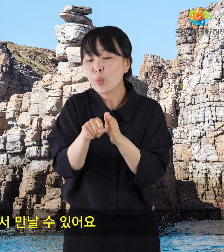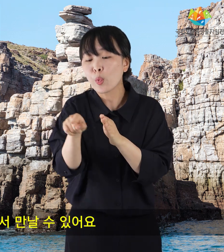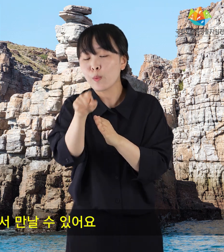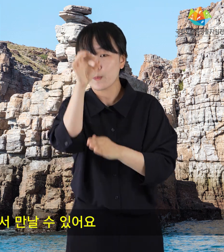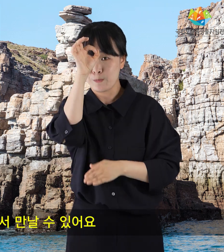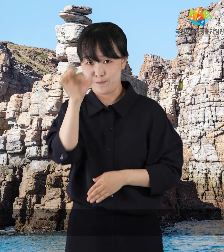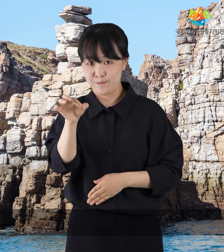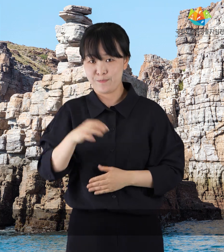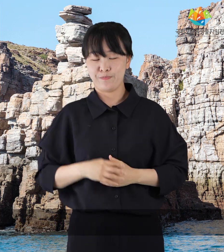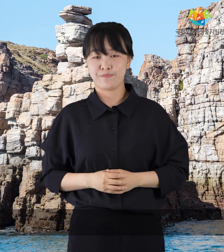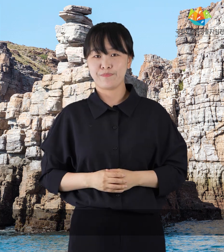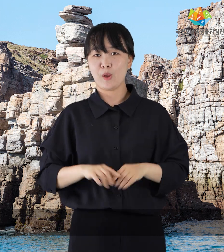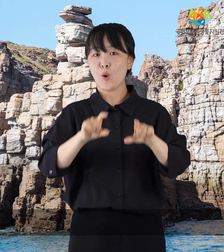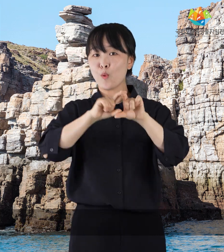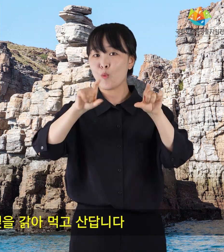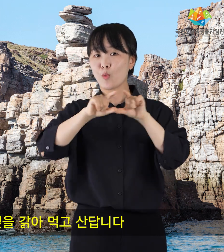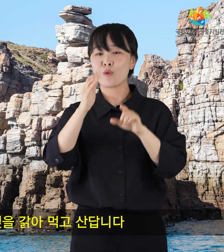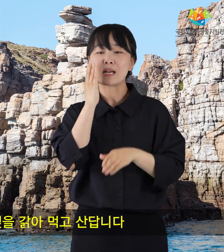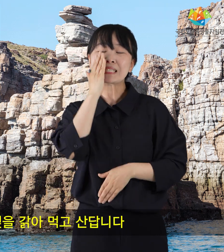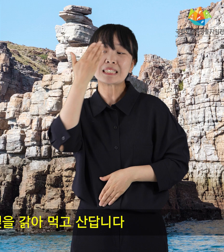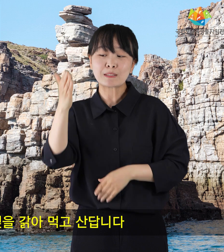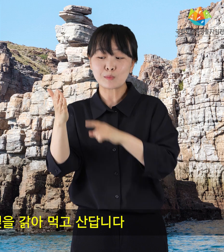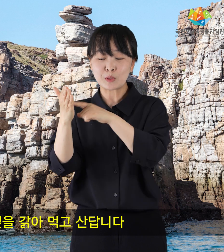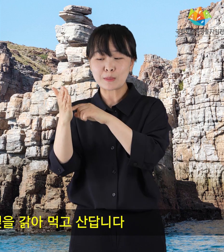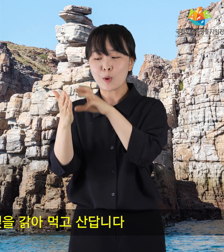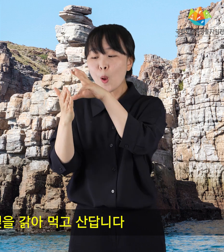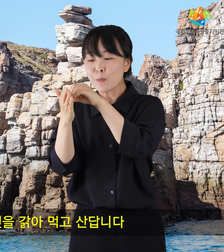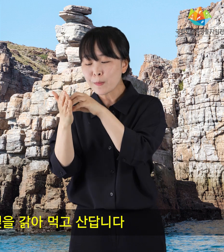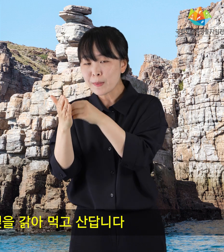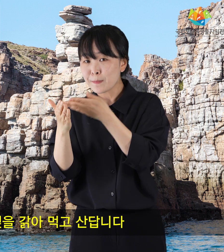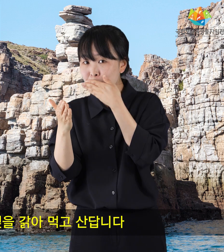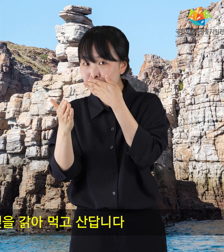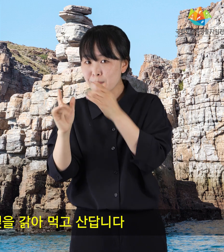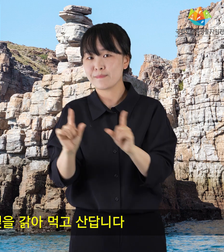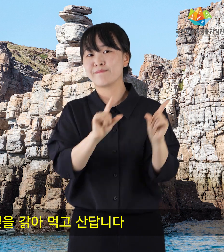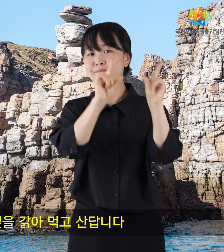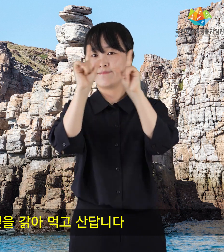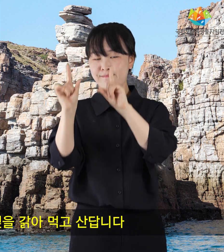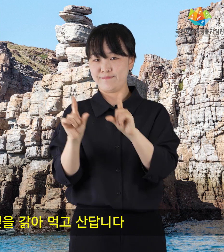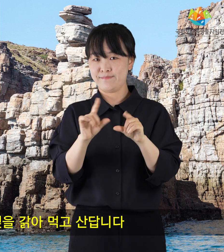있어요. 주로 식물의 잎을 갉아먹고 산답니다.